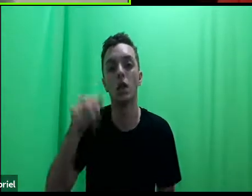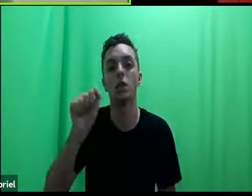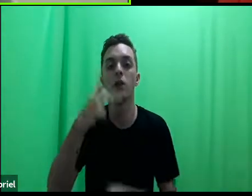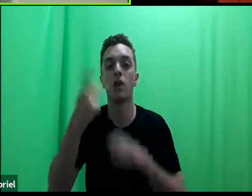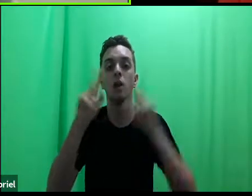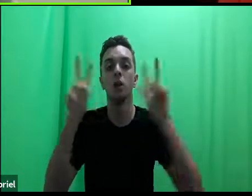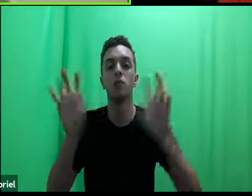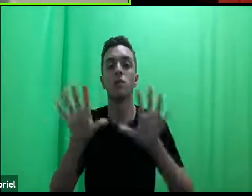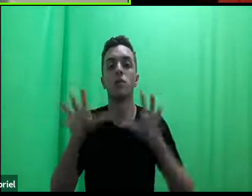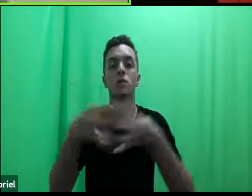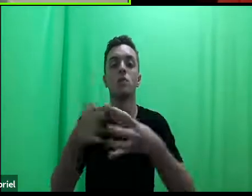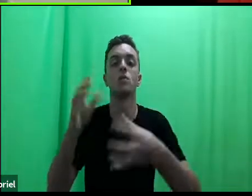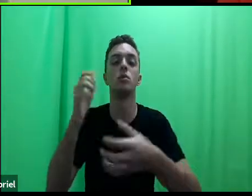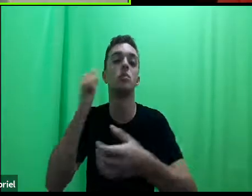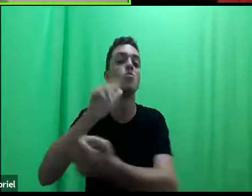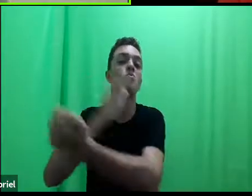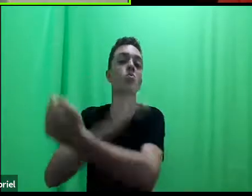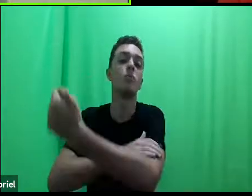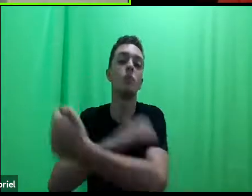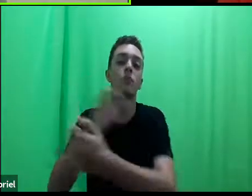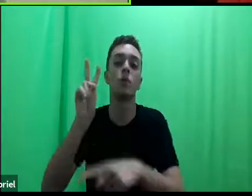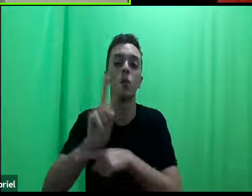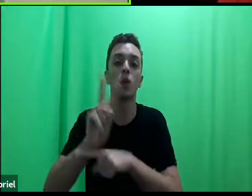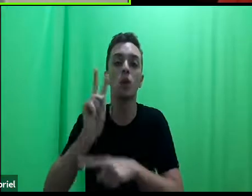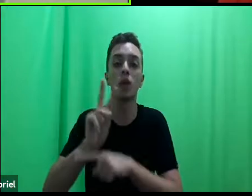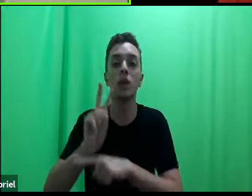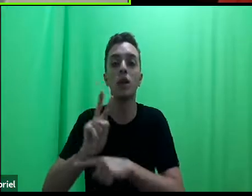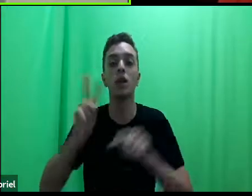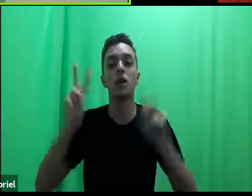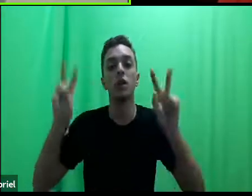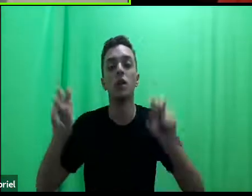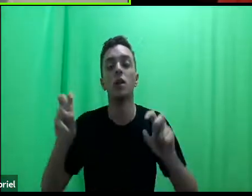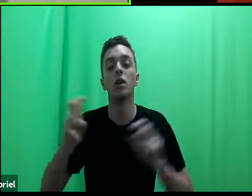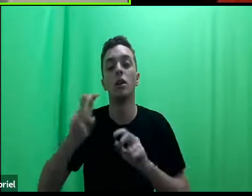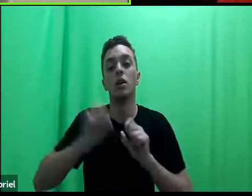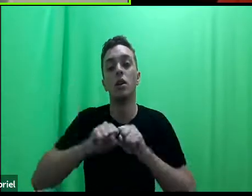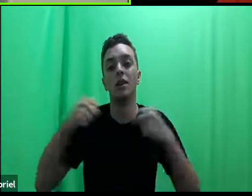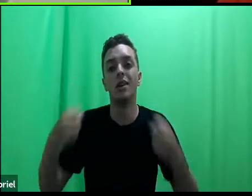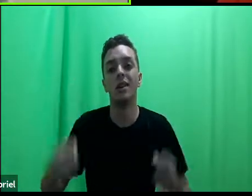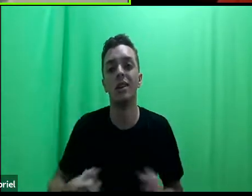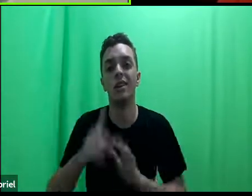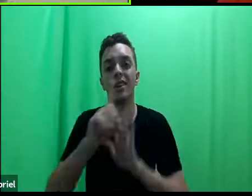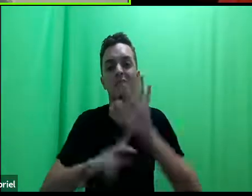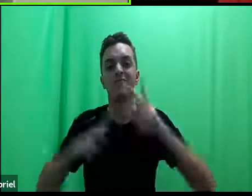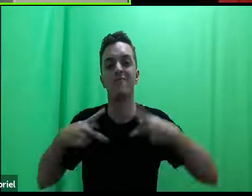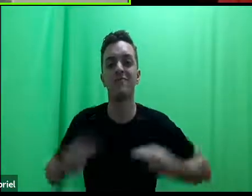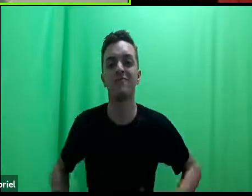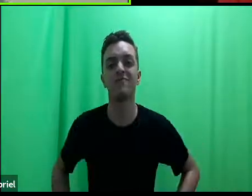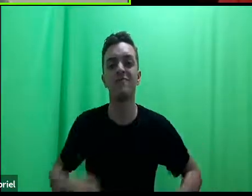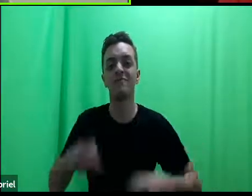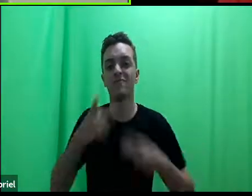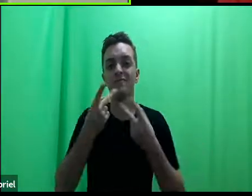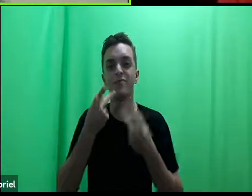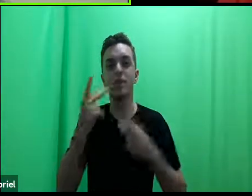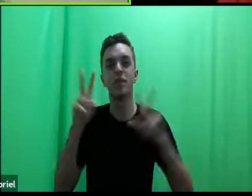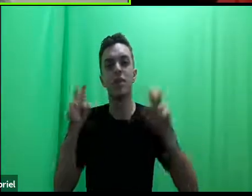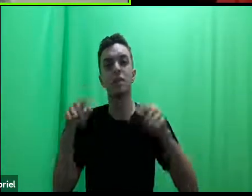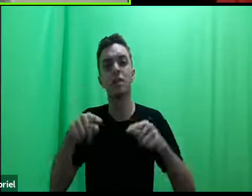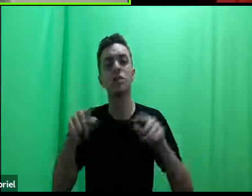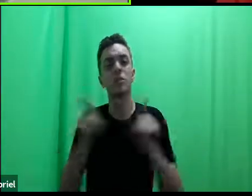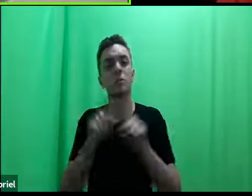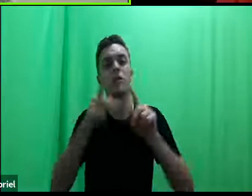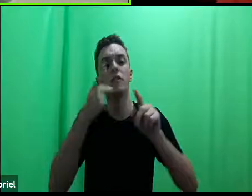feminista de autocuidado e cuidado entre defensoras de direitos humanos, acho que a gente tem que falar um pouco sobre isso também, nesse espaço de gênero,